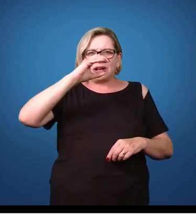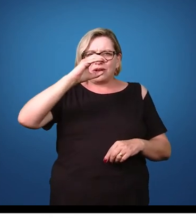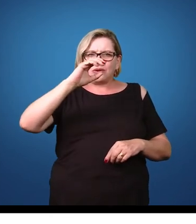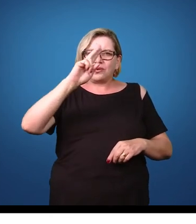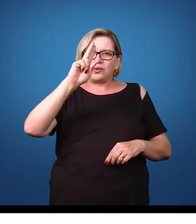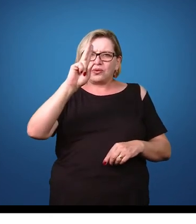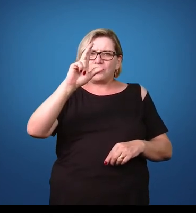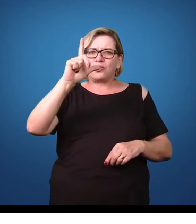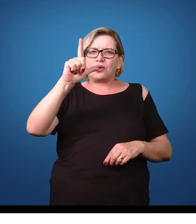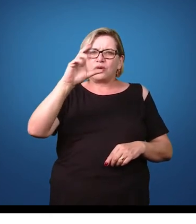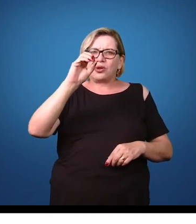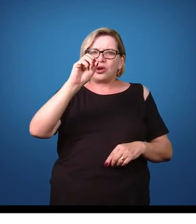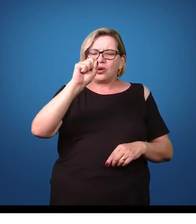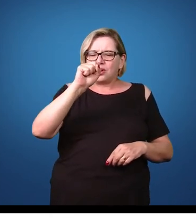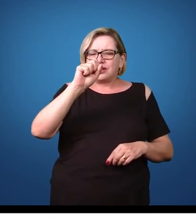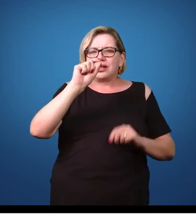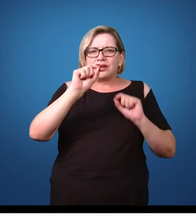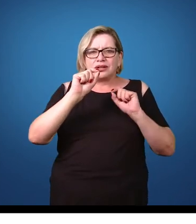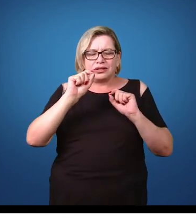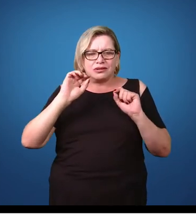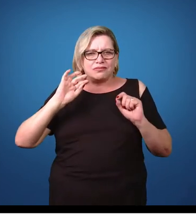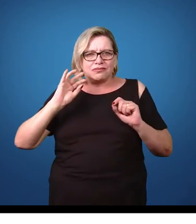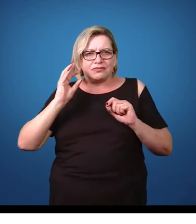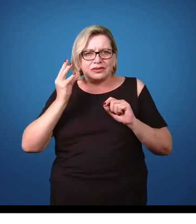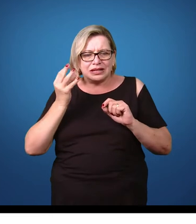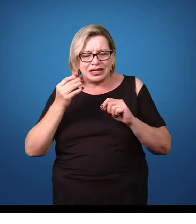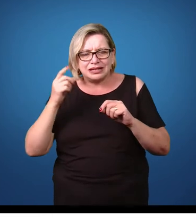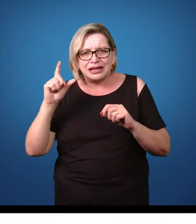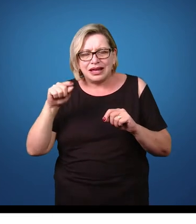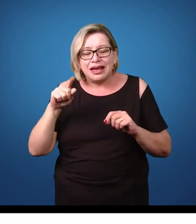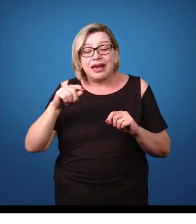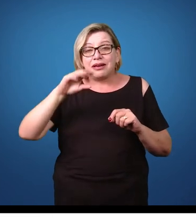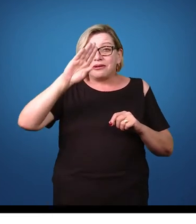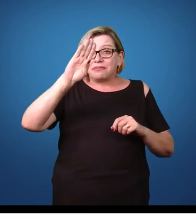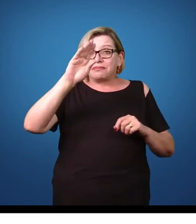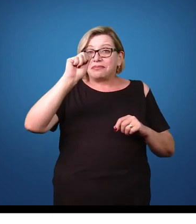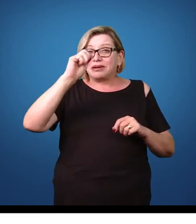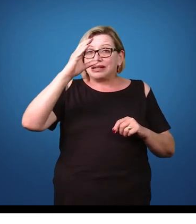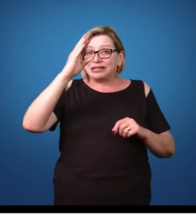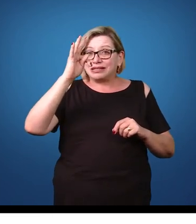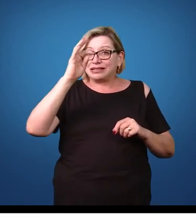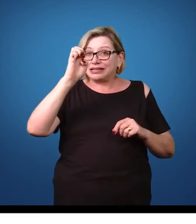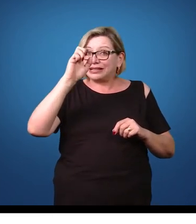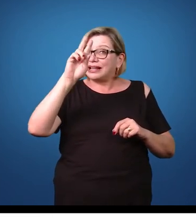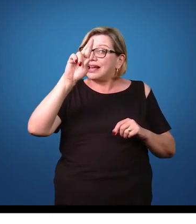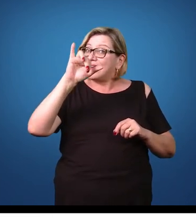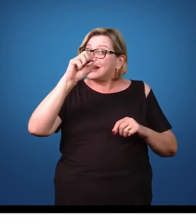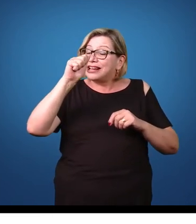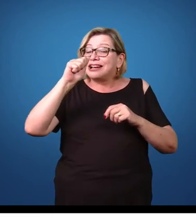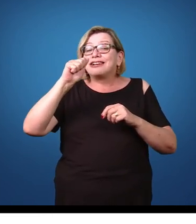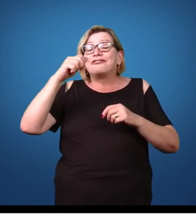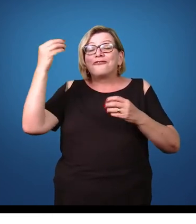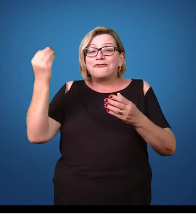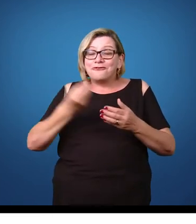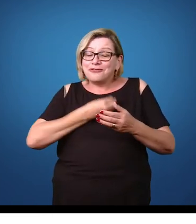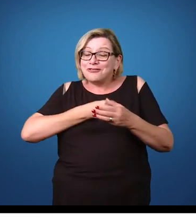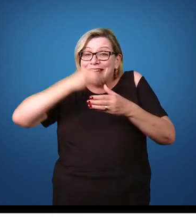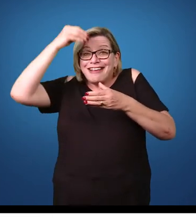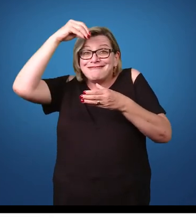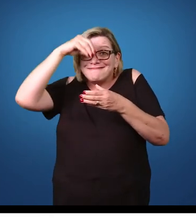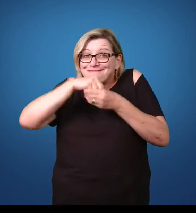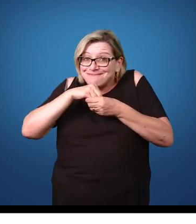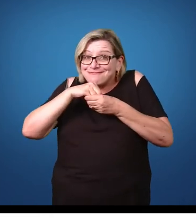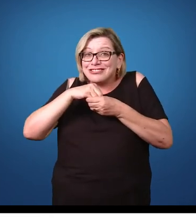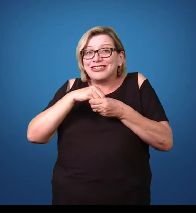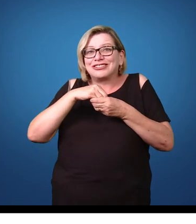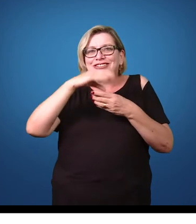que é essa febre maculosa? Ela é causada por uma bactéria que está dentro do carrapato